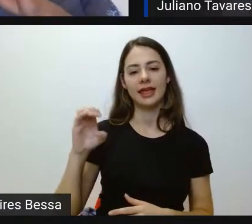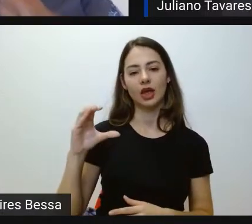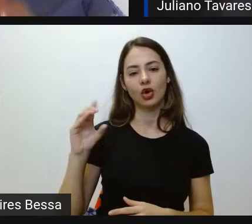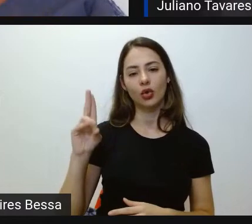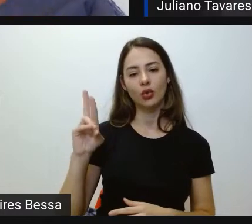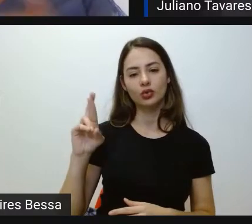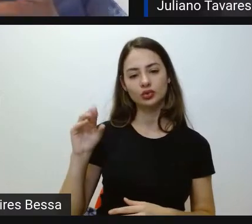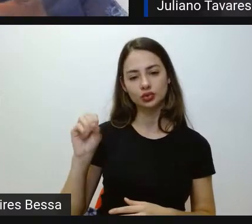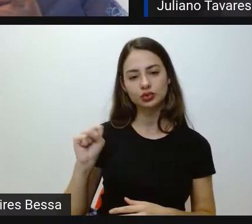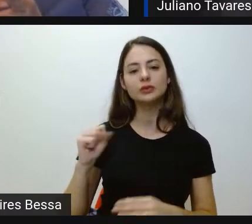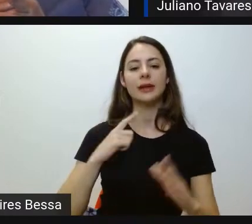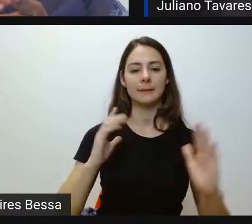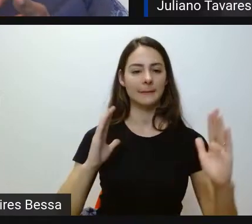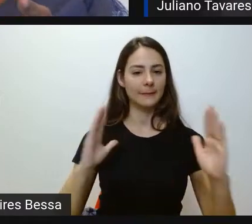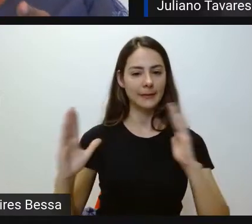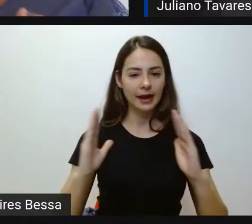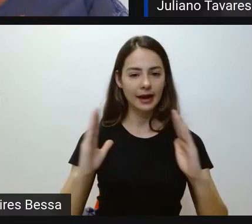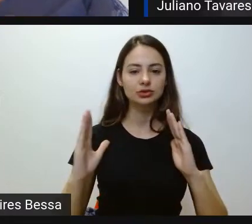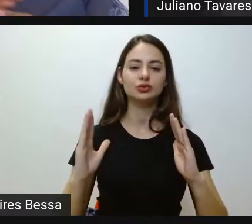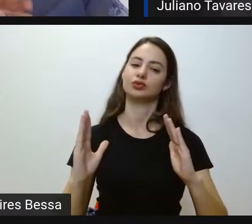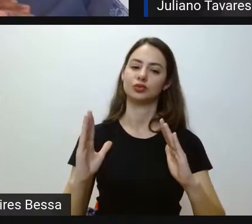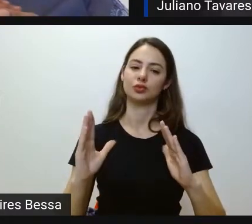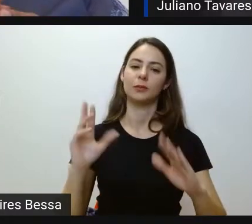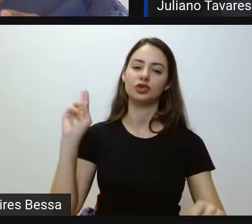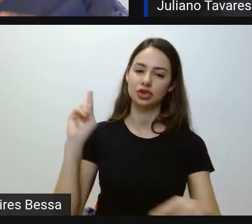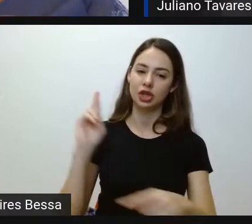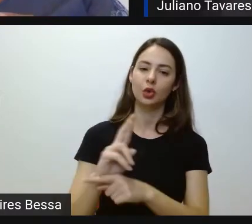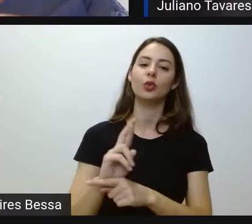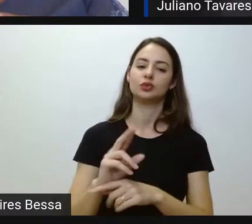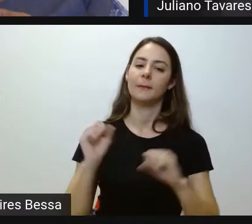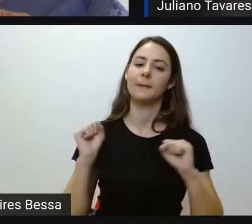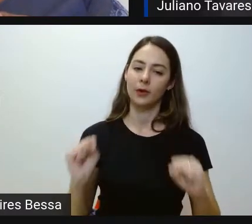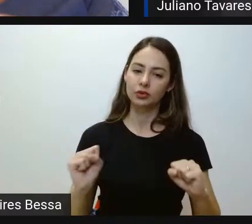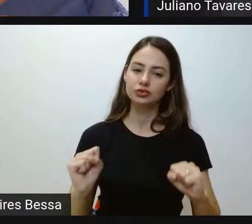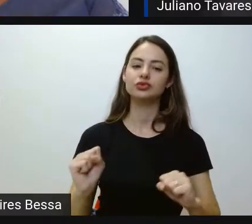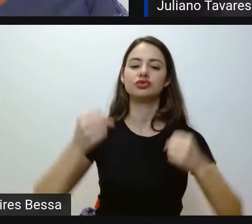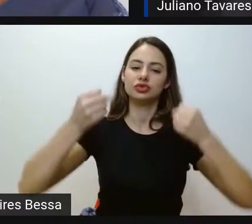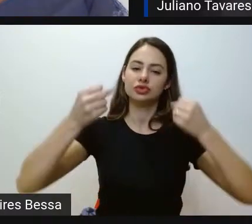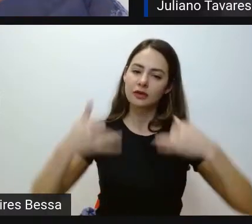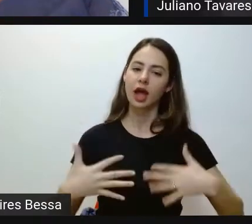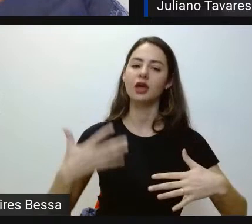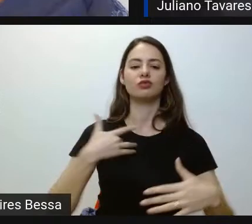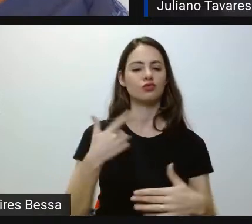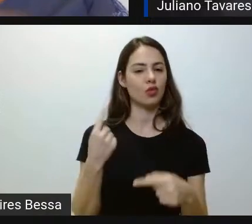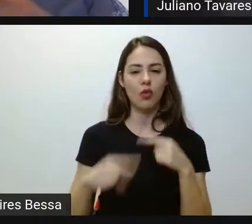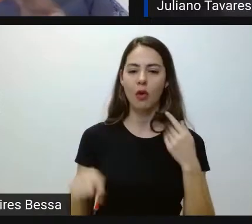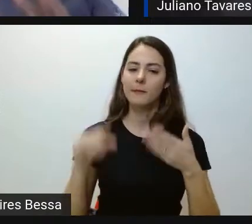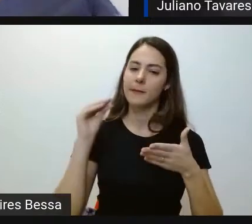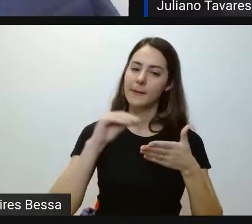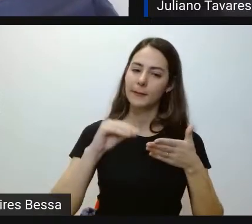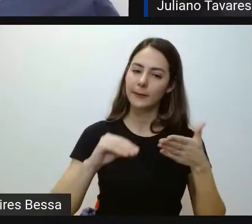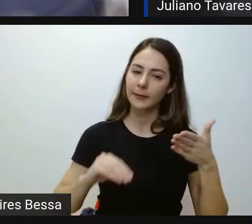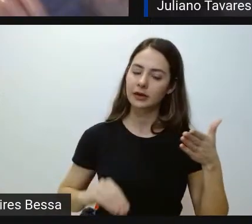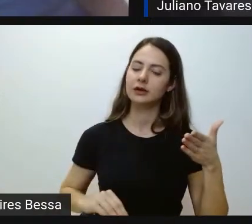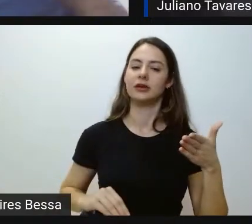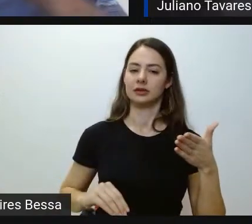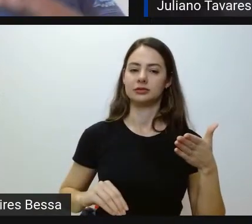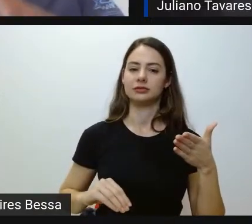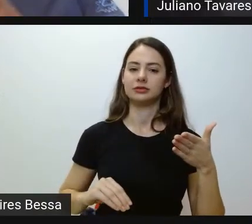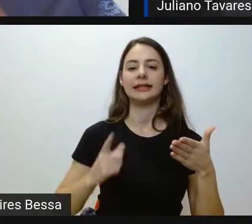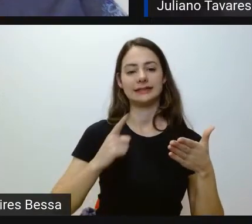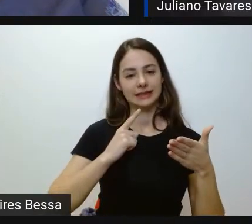prazos do recurso, faz um recurso justificando a sua discordância com essa decisão, aí tem uma